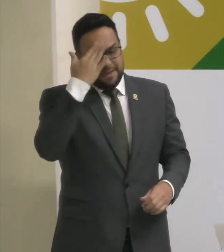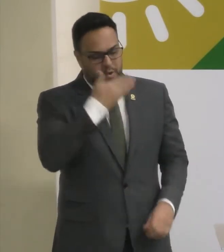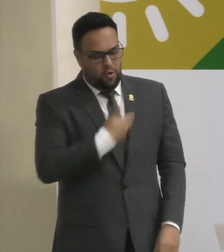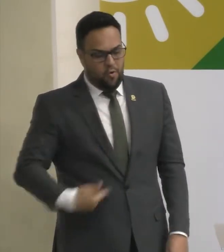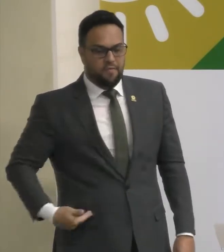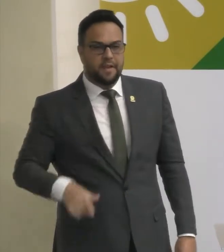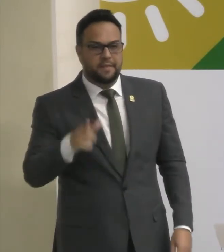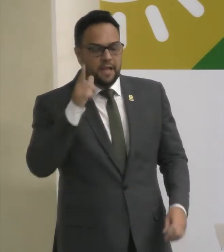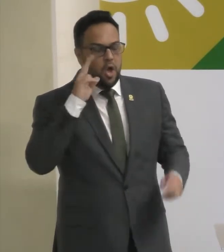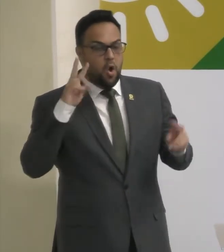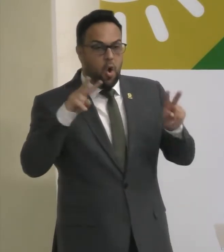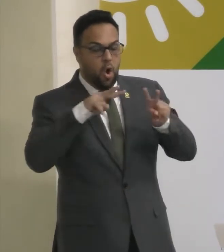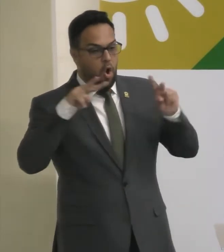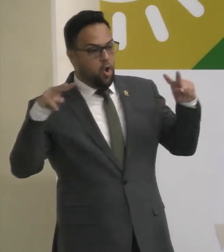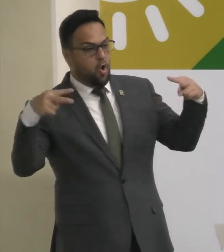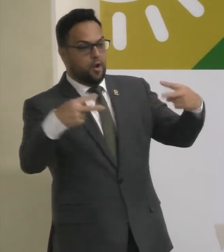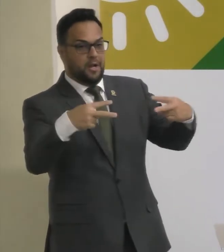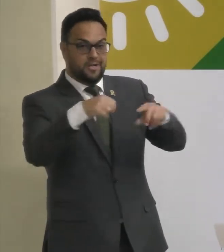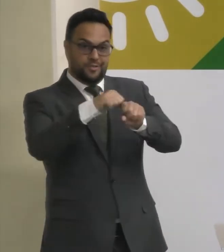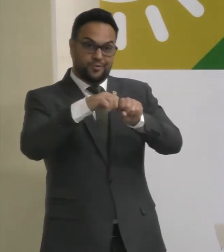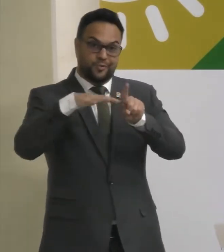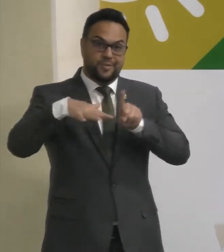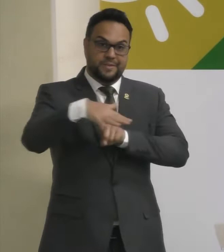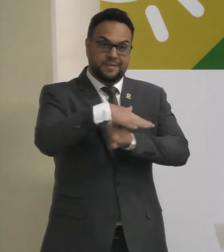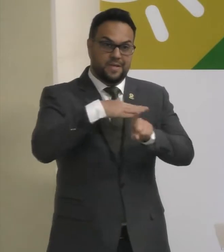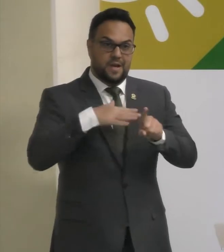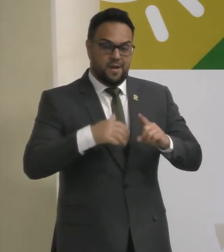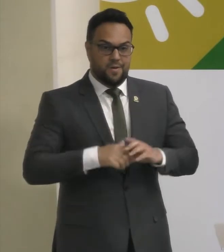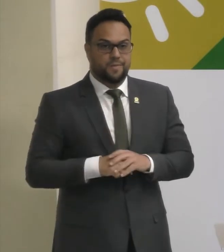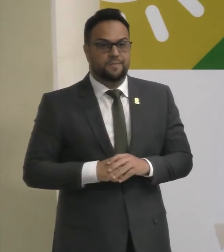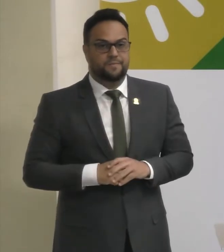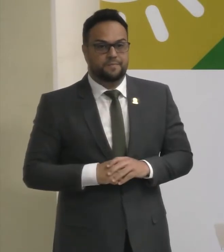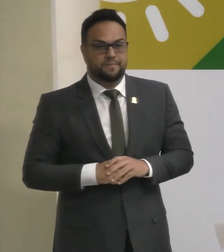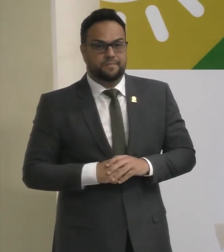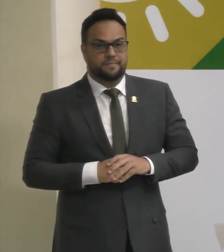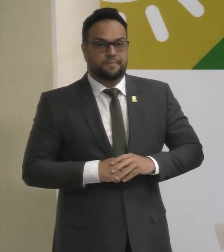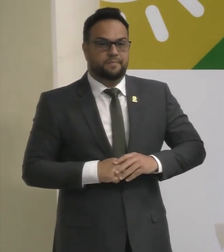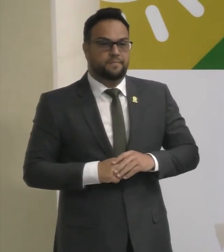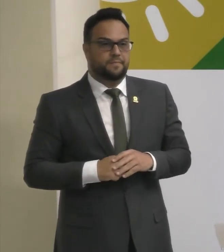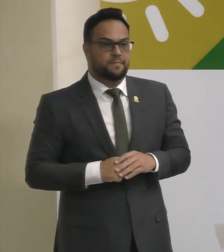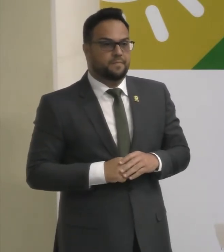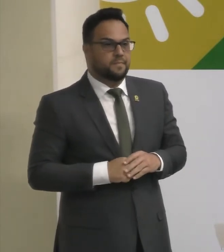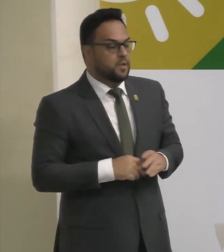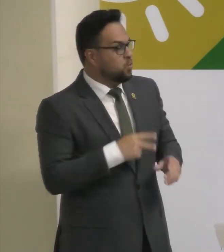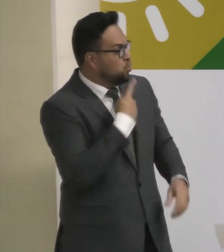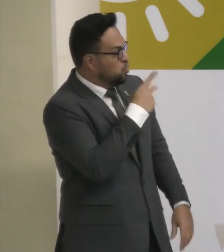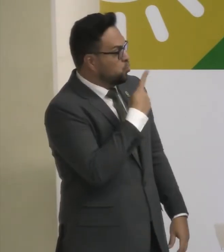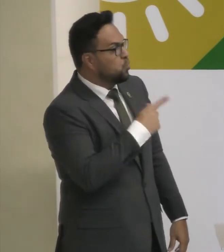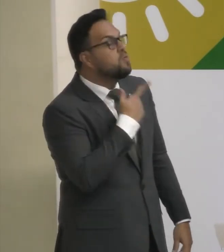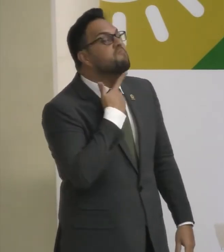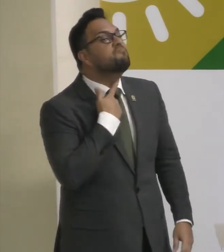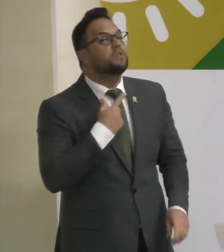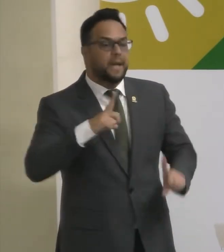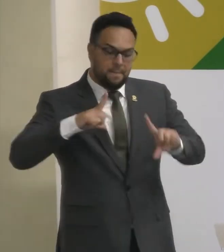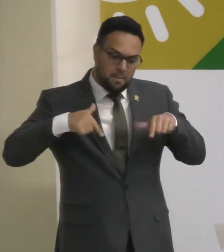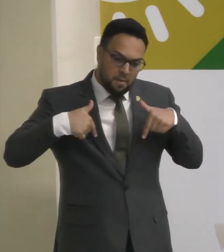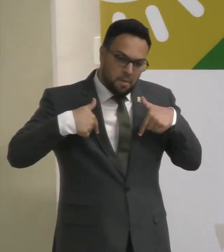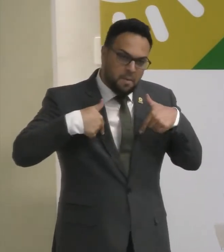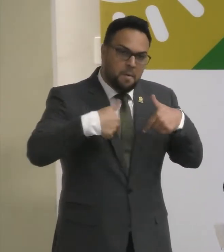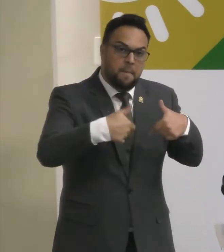Tudo não estaria aqui Se não fosse A sua vontade De poder fazer melhor Para o Brasil